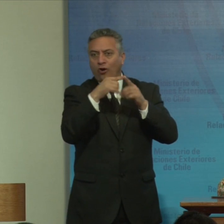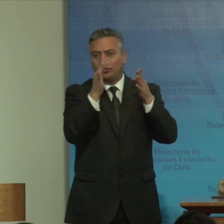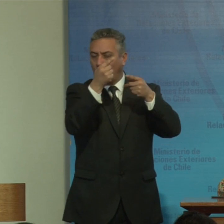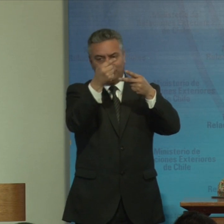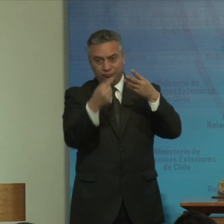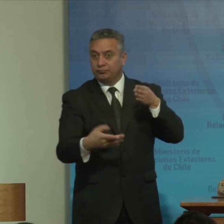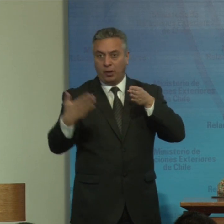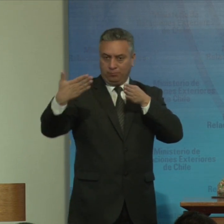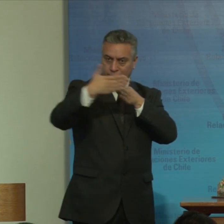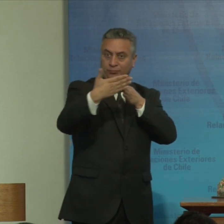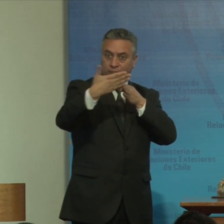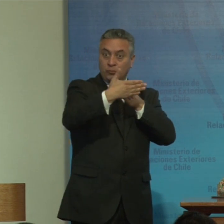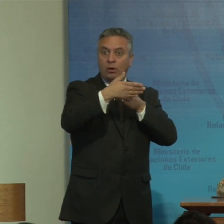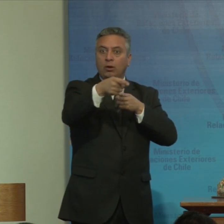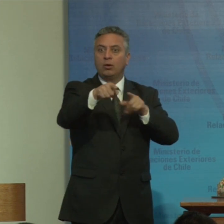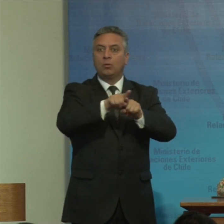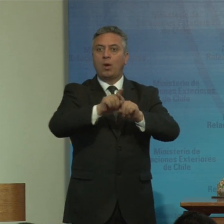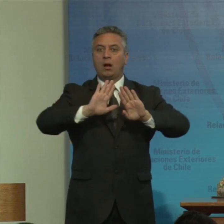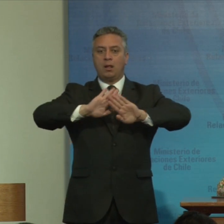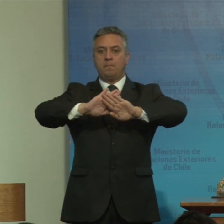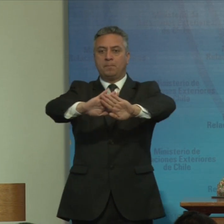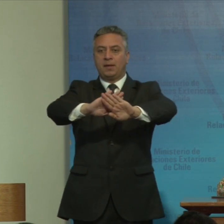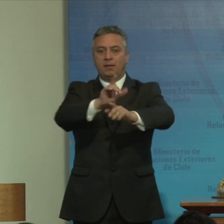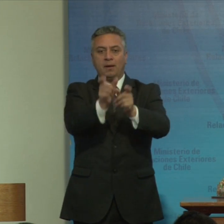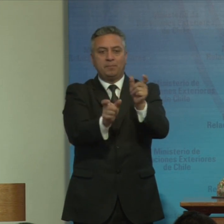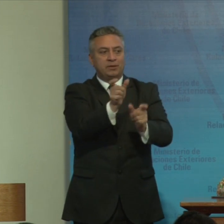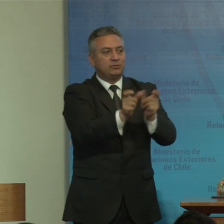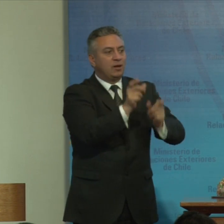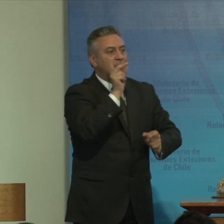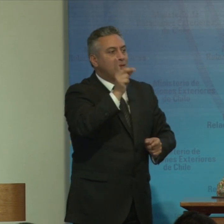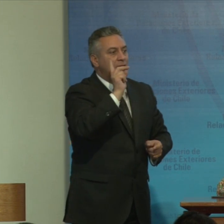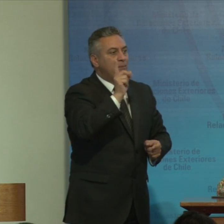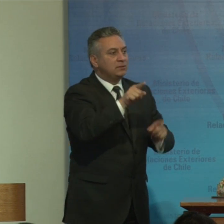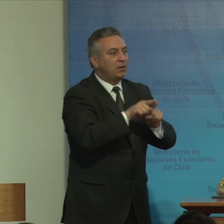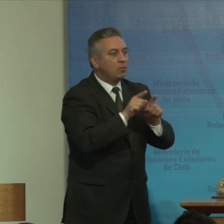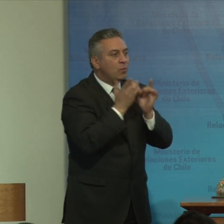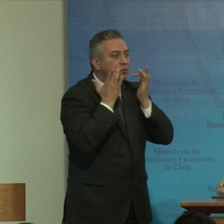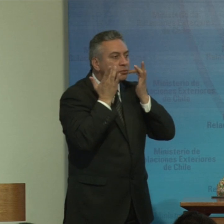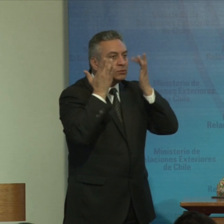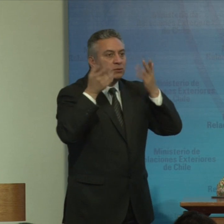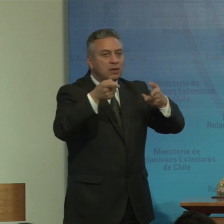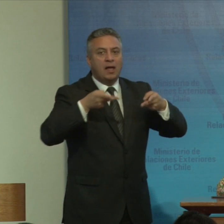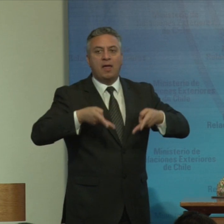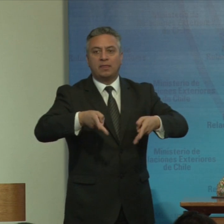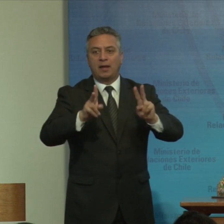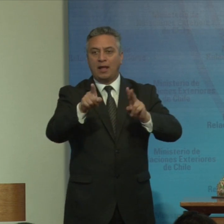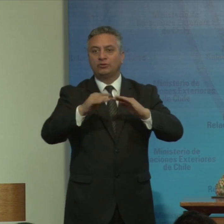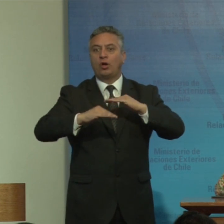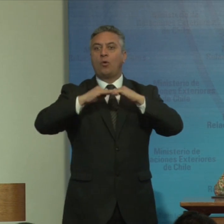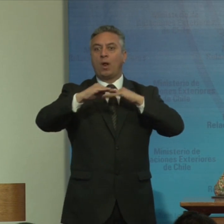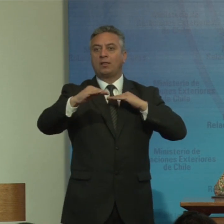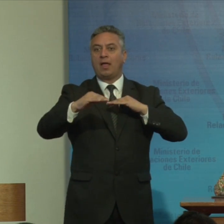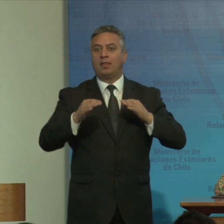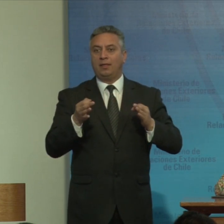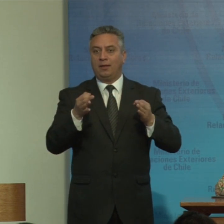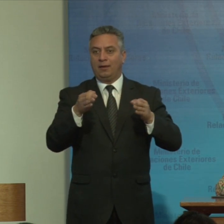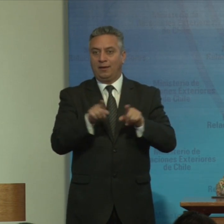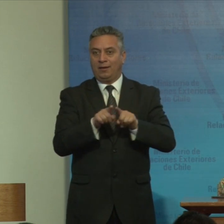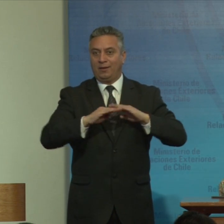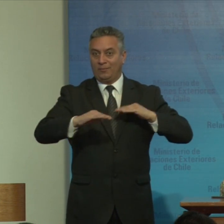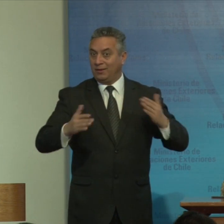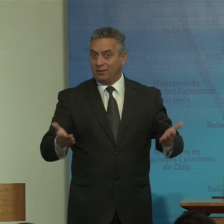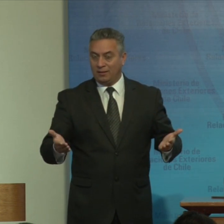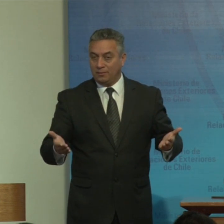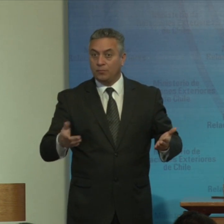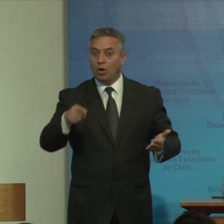índole que impiden a las personas con discapacidad de gozar de sus derechos en igualdad de condiciones bueno hoy